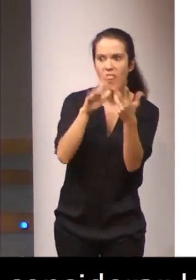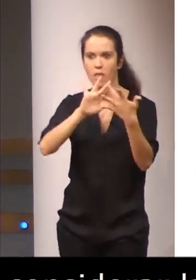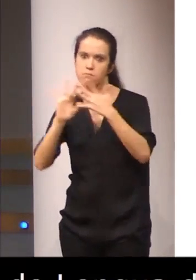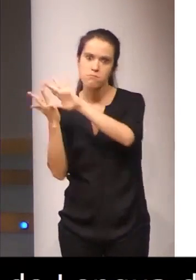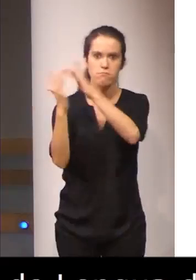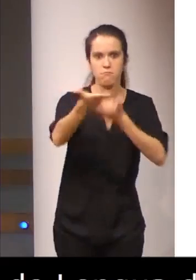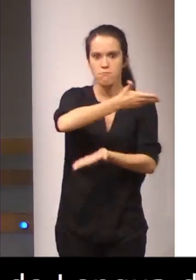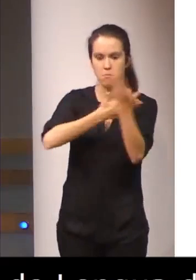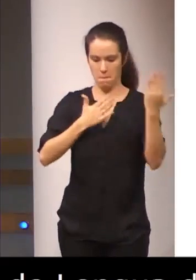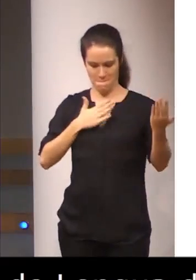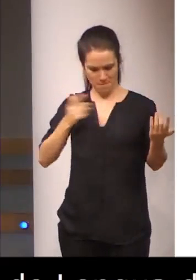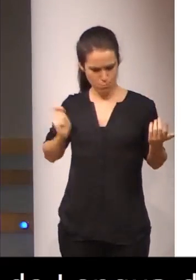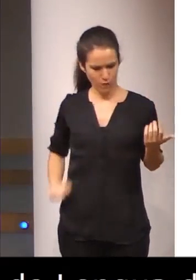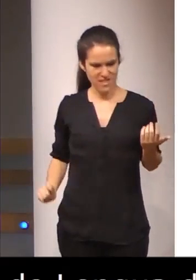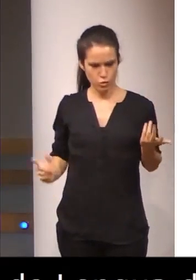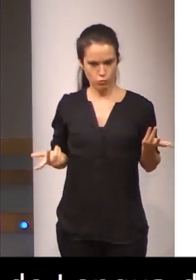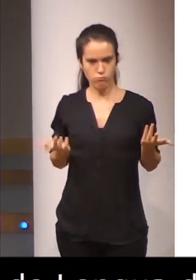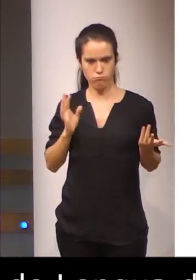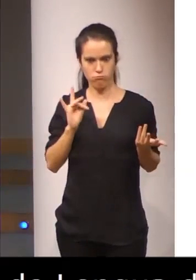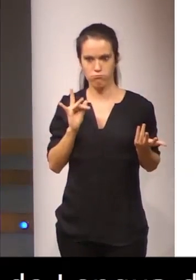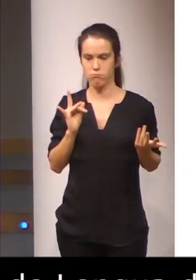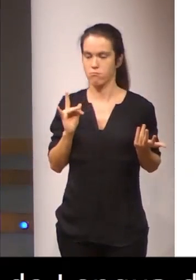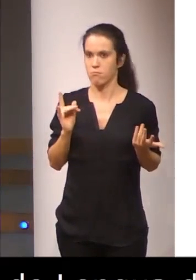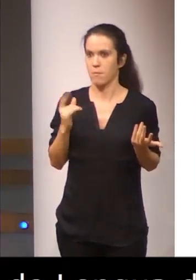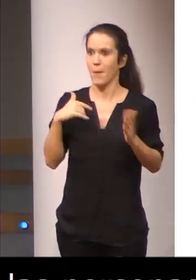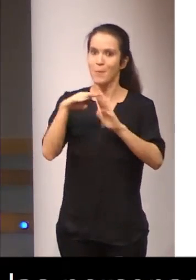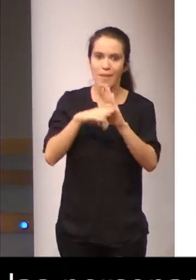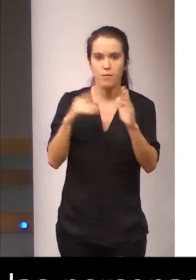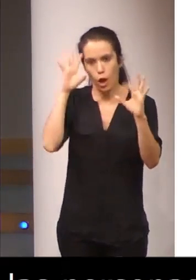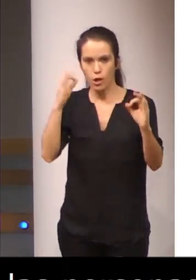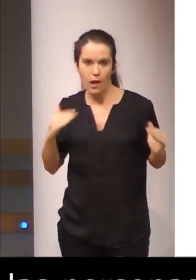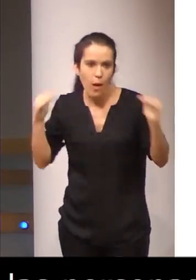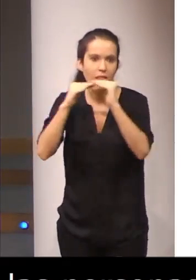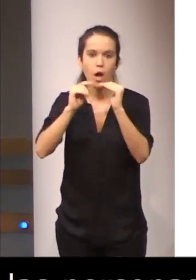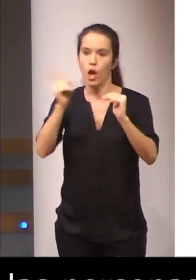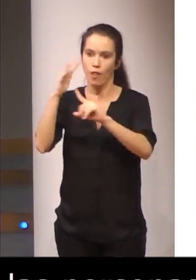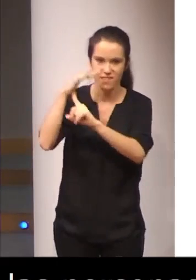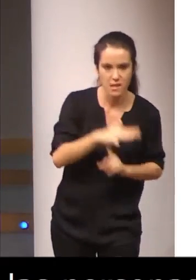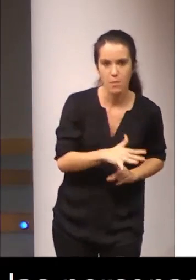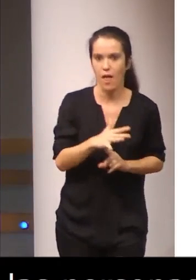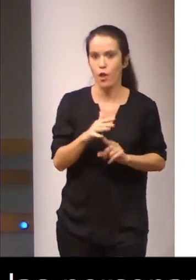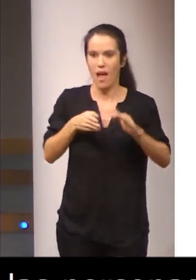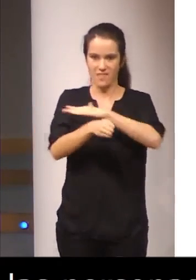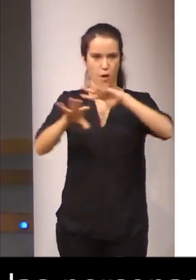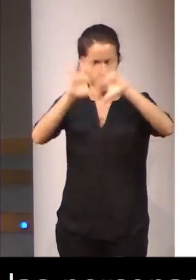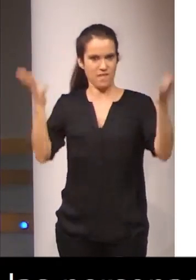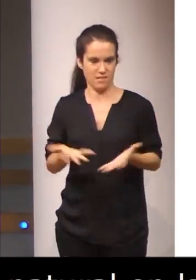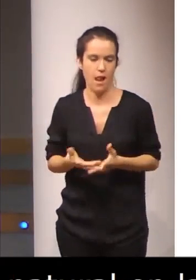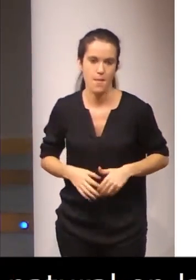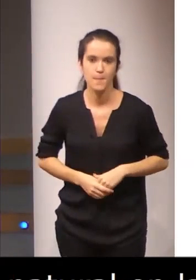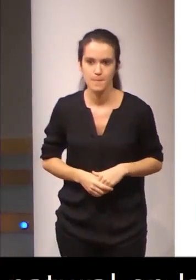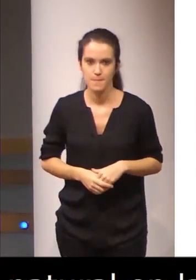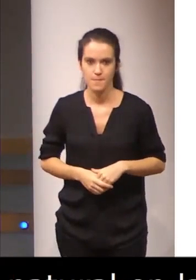profesiones, con los principios de igualdad, no discriminación y accesibilidad universal. Por lo tanto,